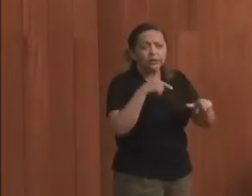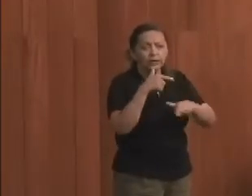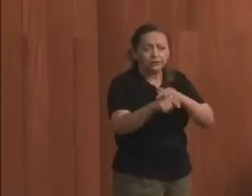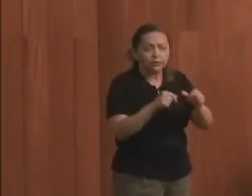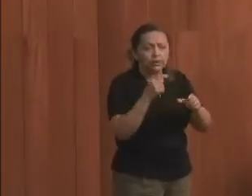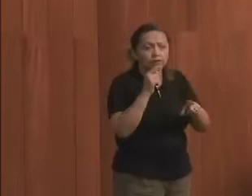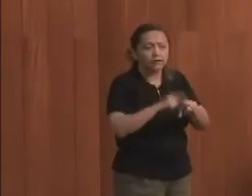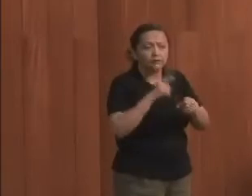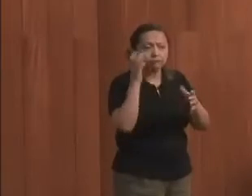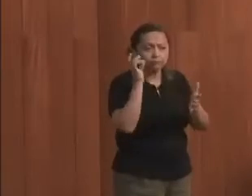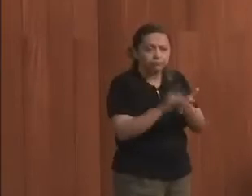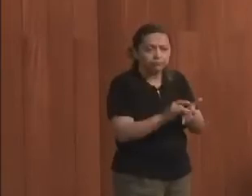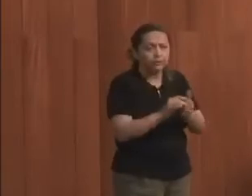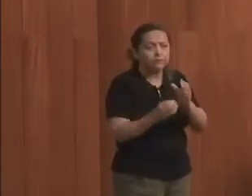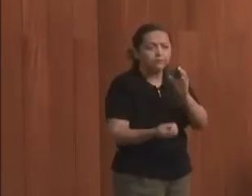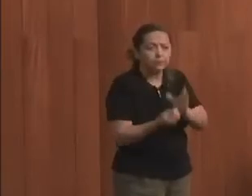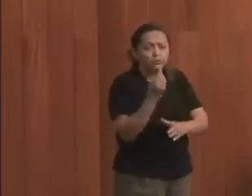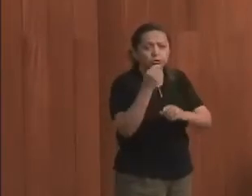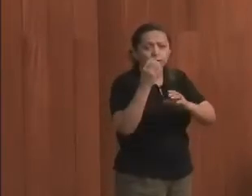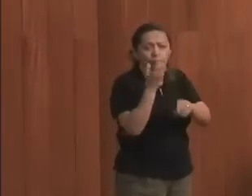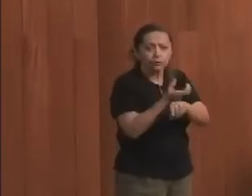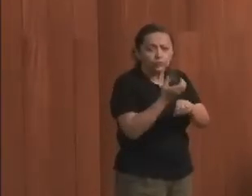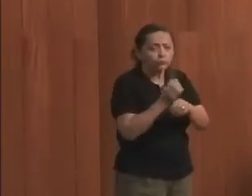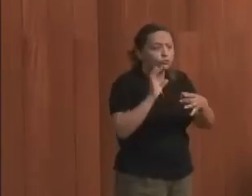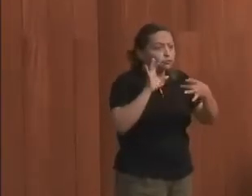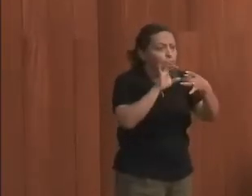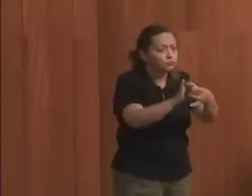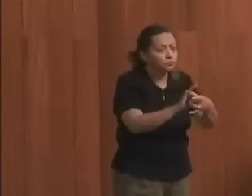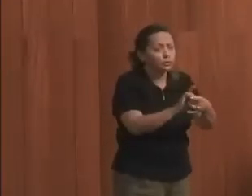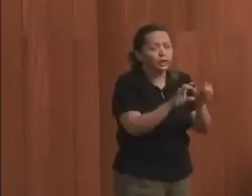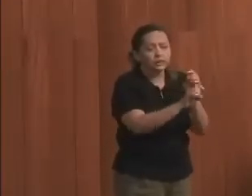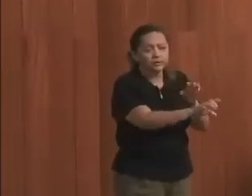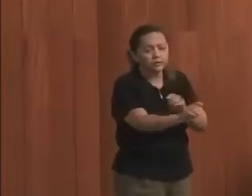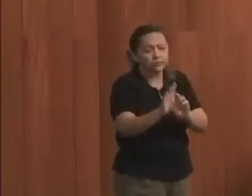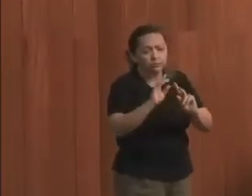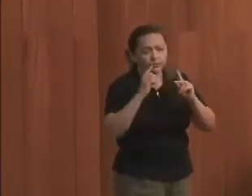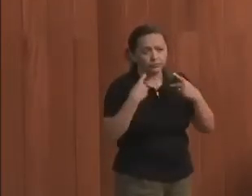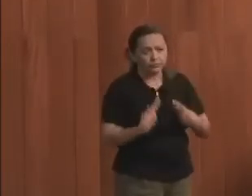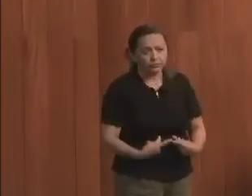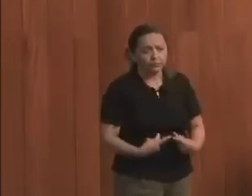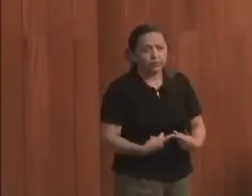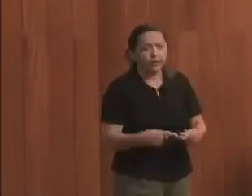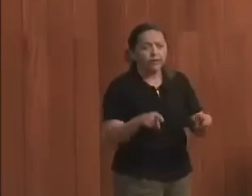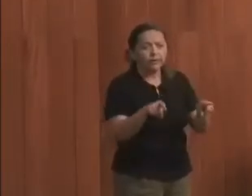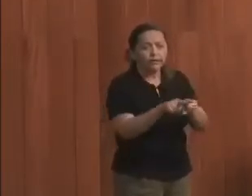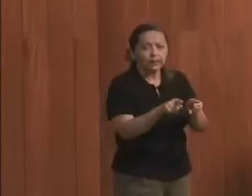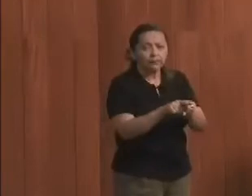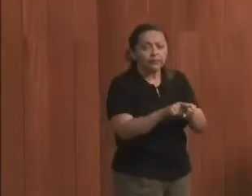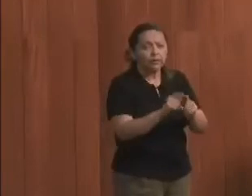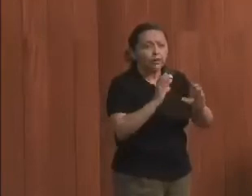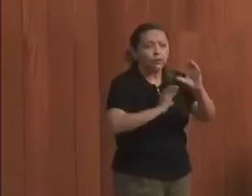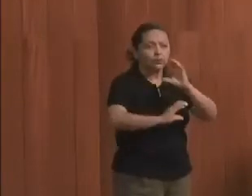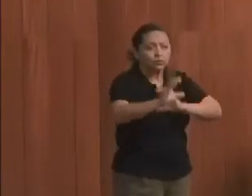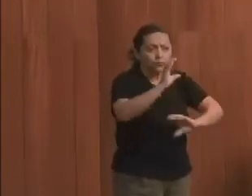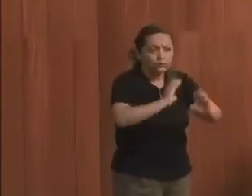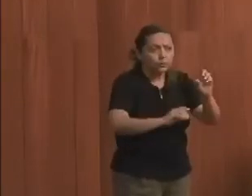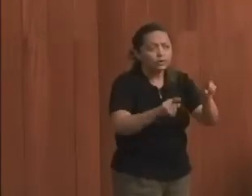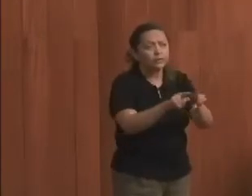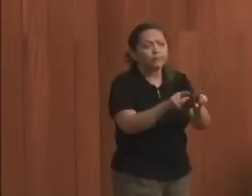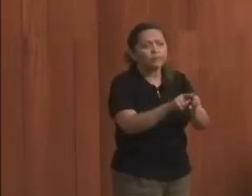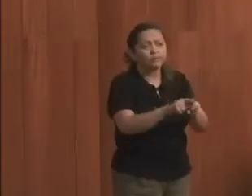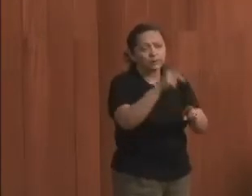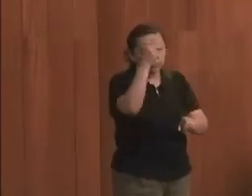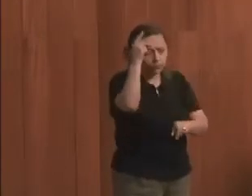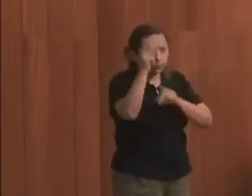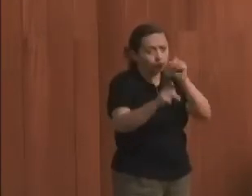casos concretos, produzir conteúdos voltados à educação e direitos humanos, tanto para comunicadores quanto